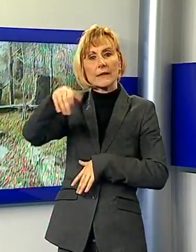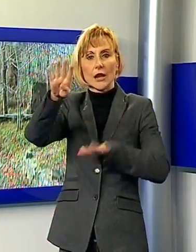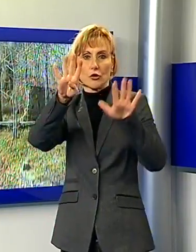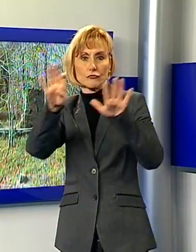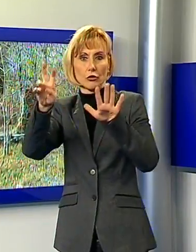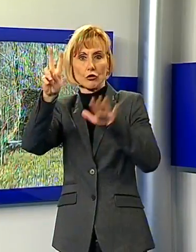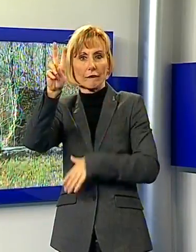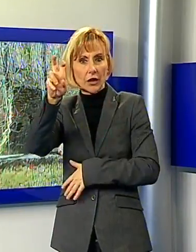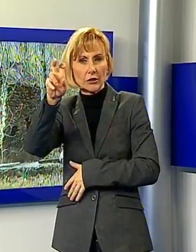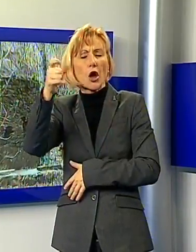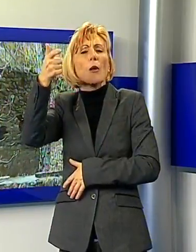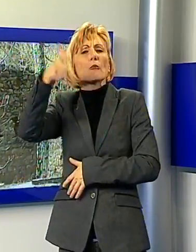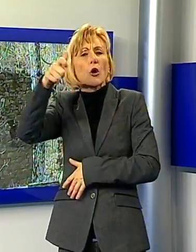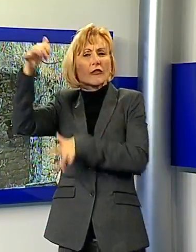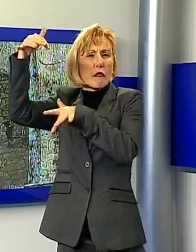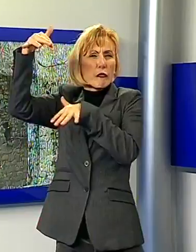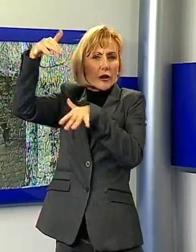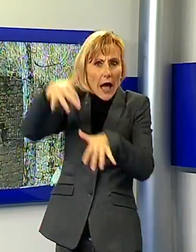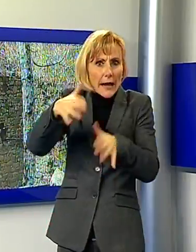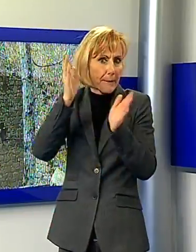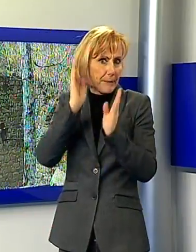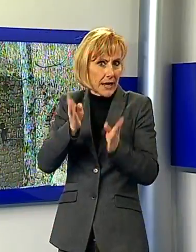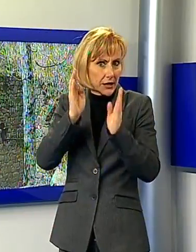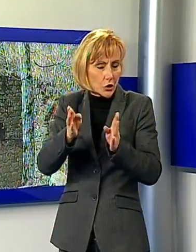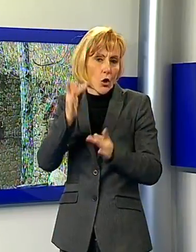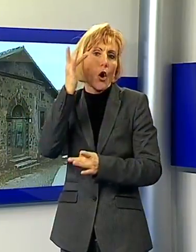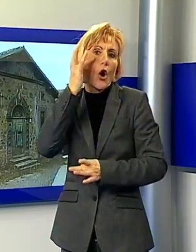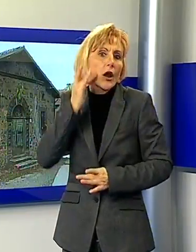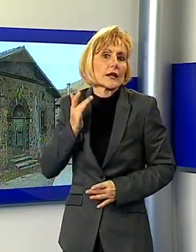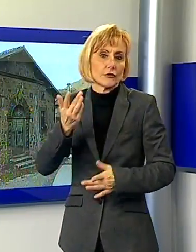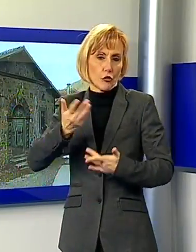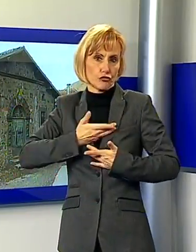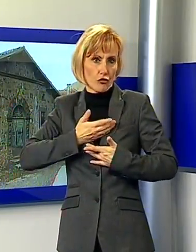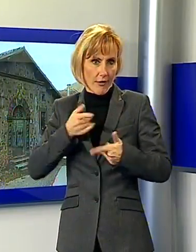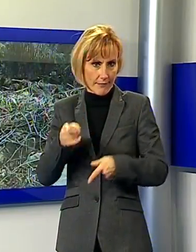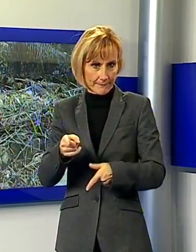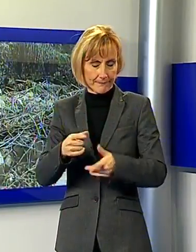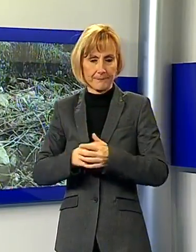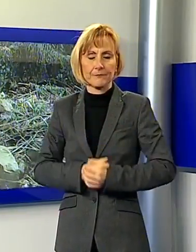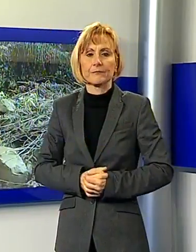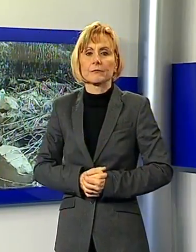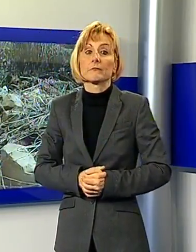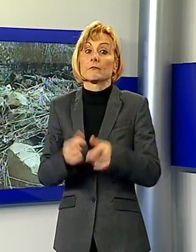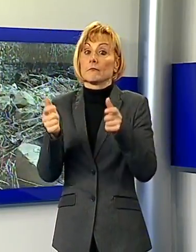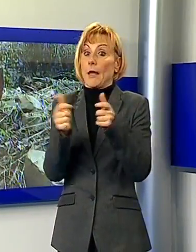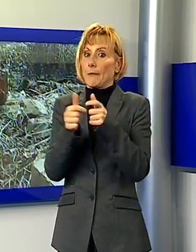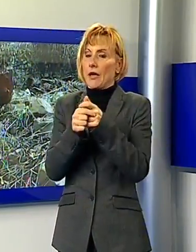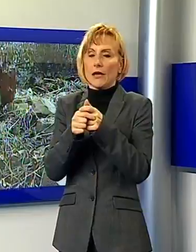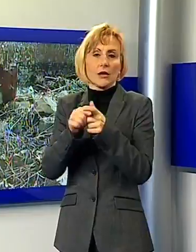dimensioni che avrebbe messo a rischio anche le abitazioni che avevano superato il sisma Il paese fu abbandonato così